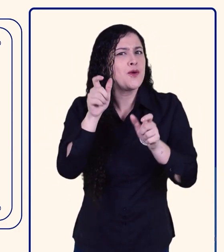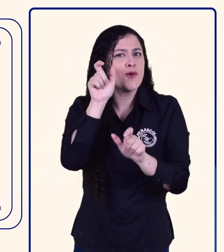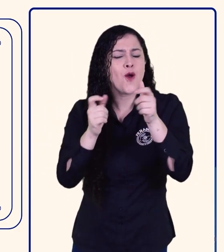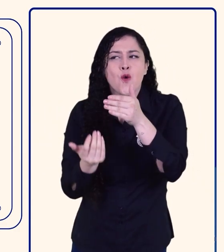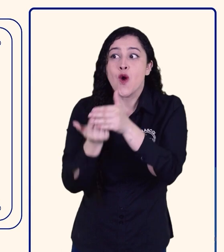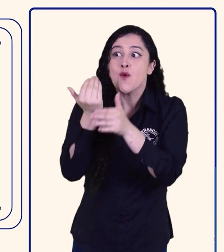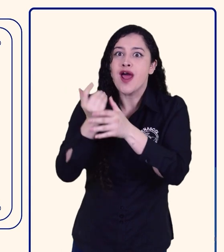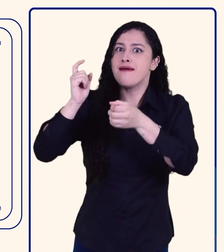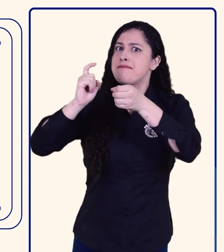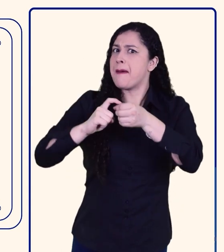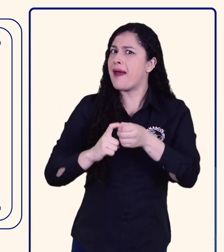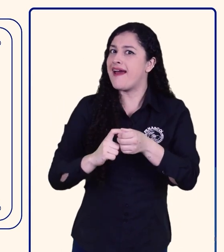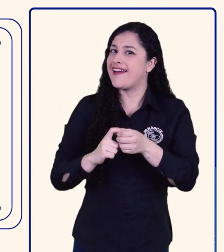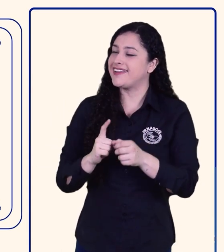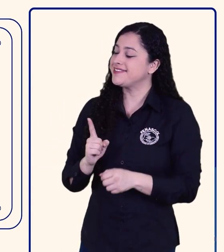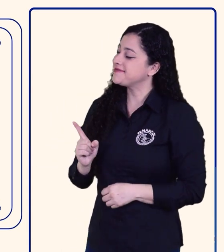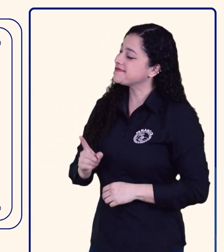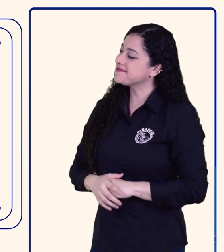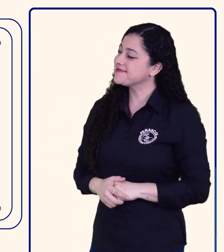599 usuarios